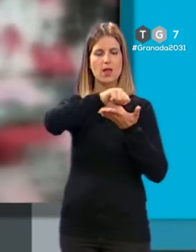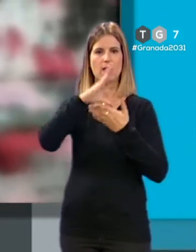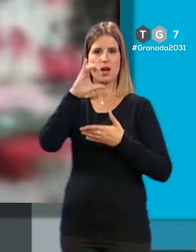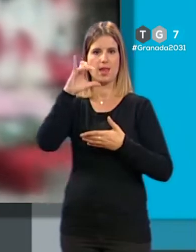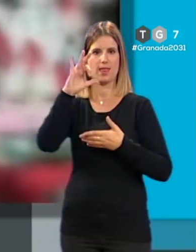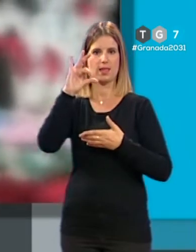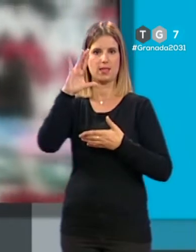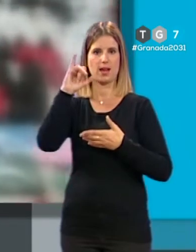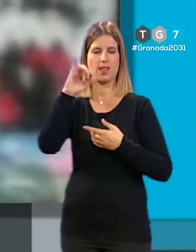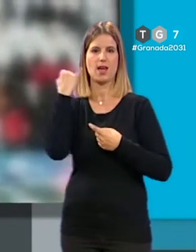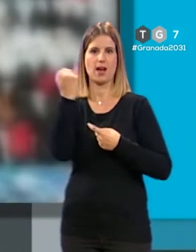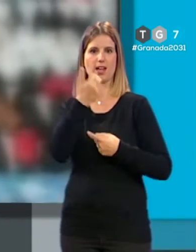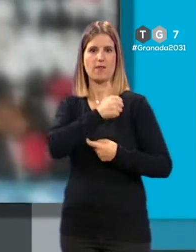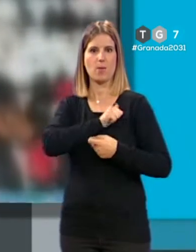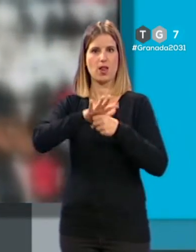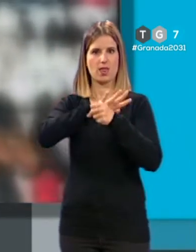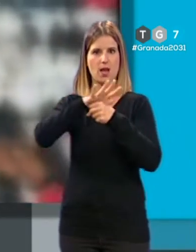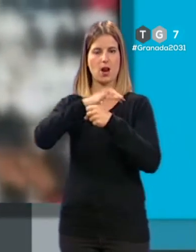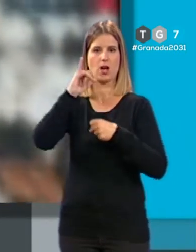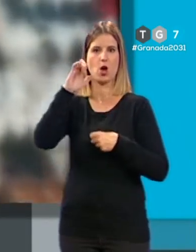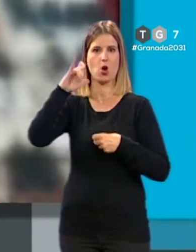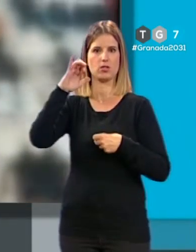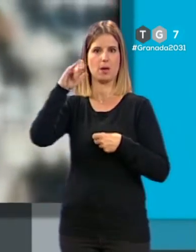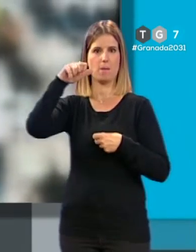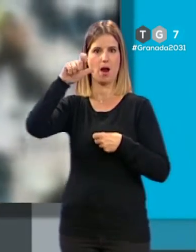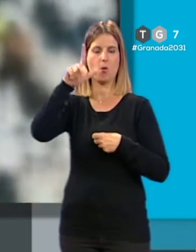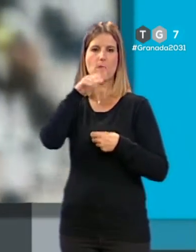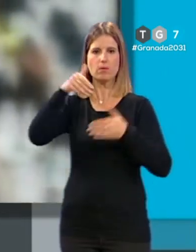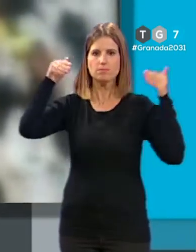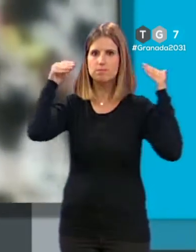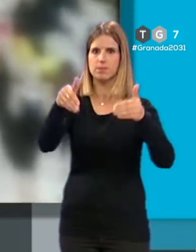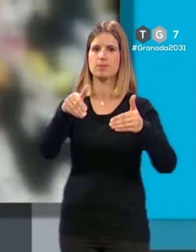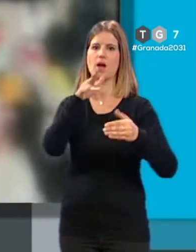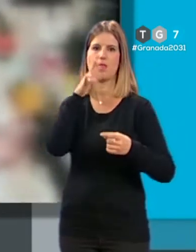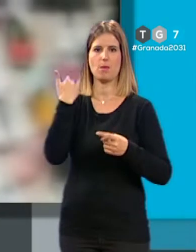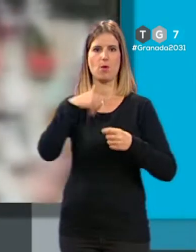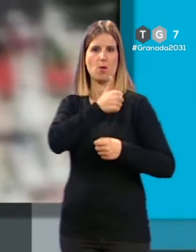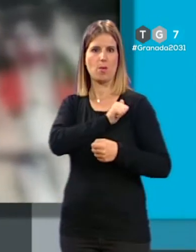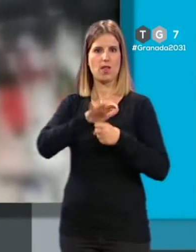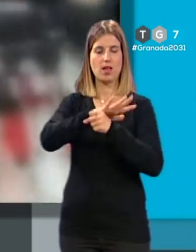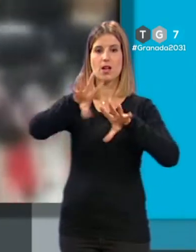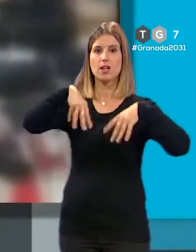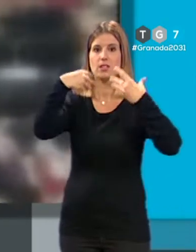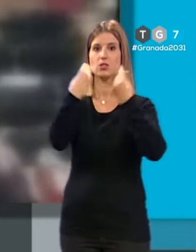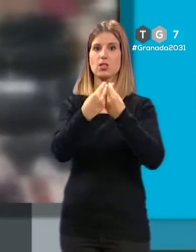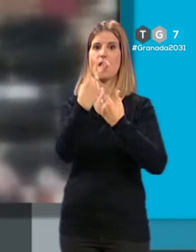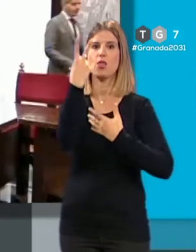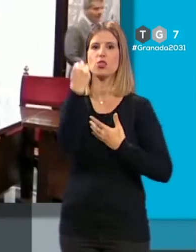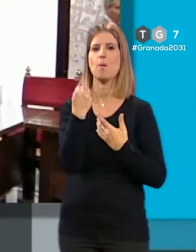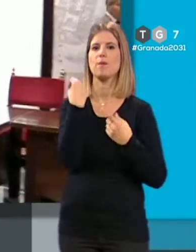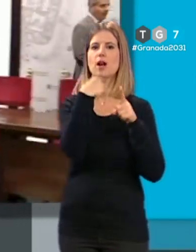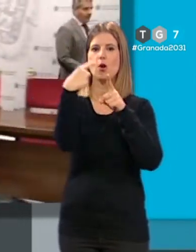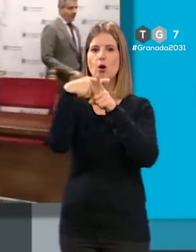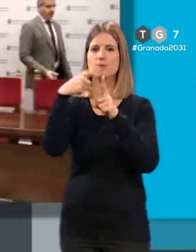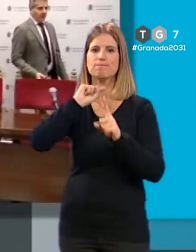jefe de la Policía Local, José Manuel Jiménez Áviles ante la actuación reciente de la Policía Local. En total han sido 2.000 piezas